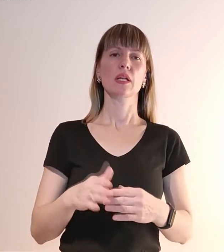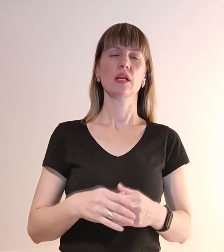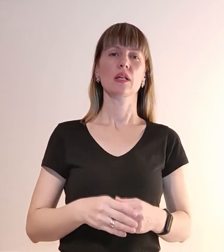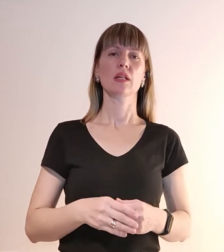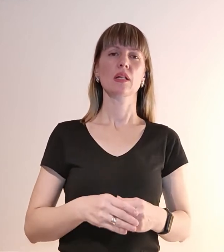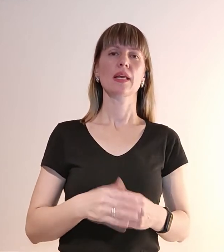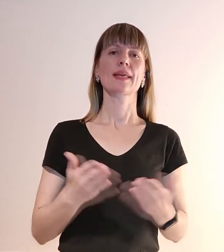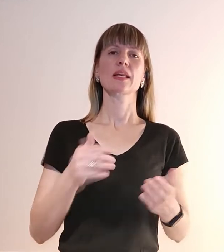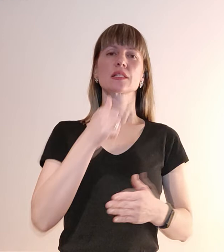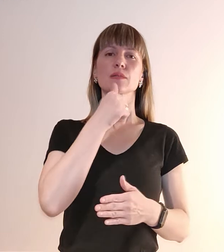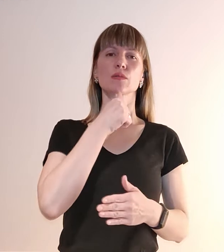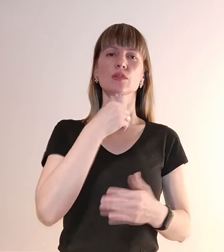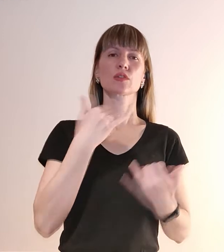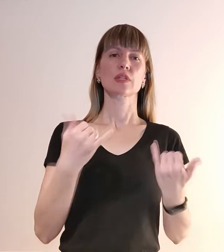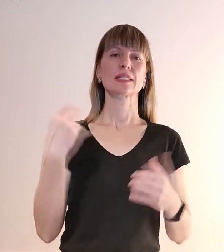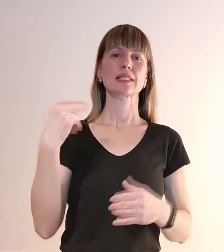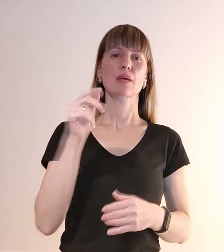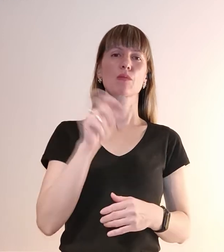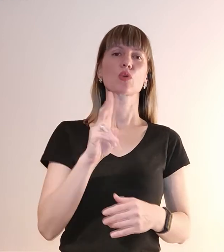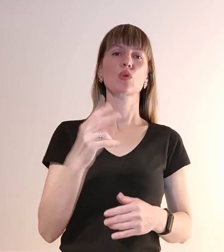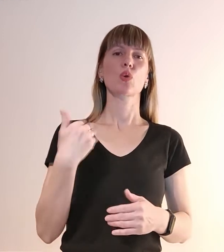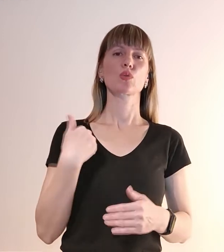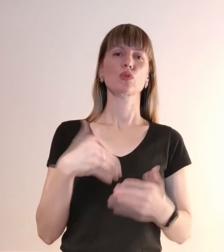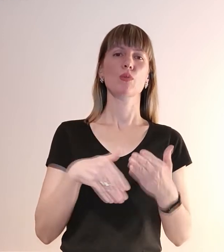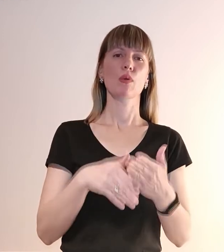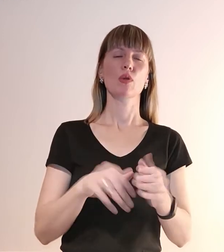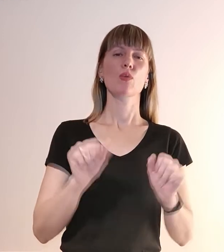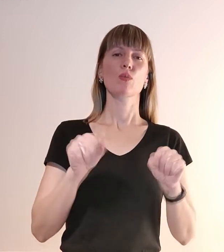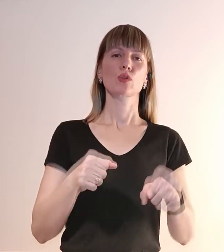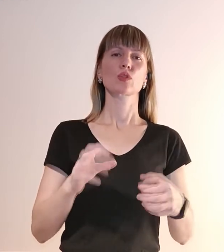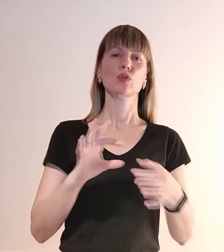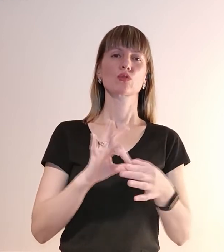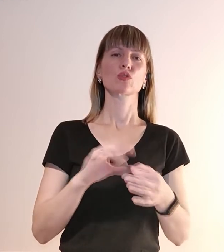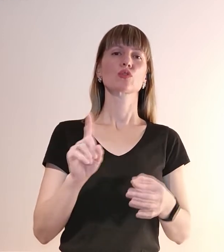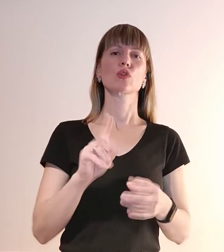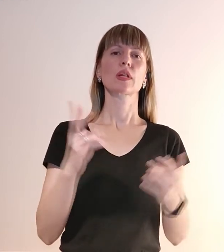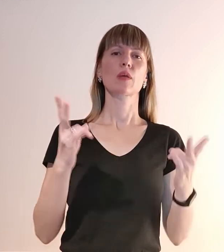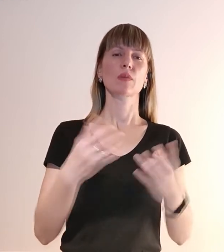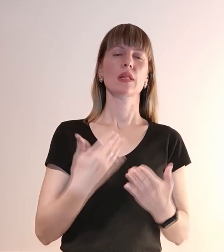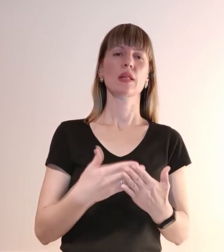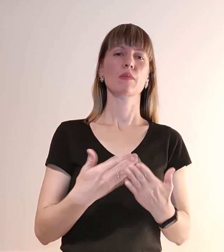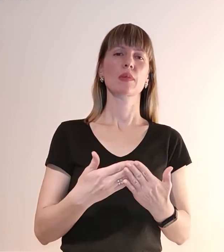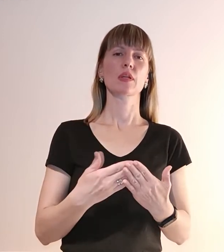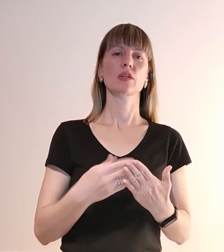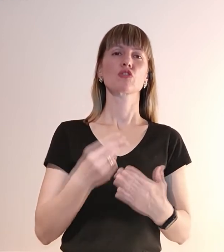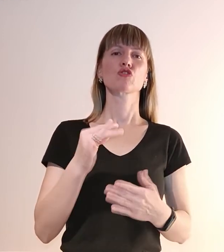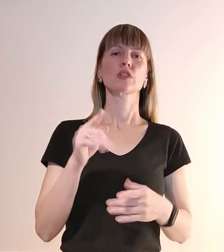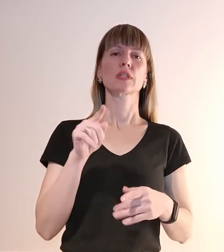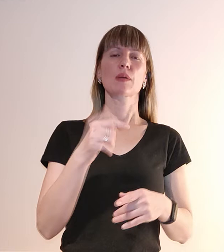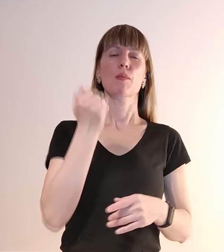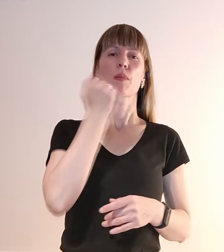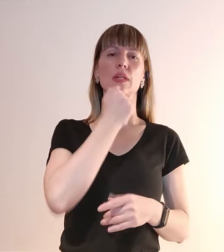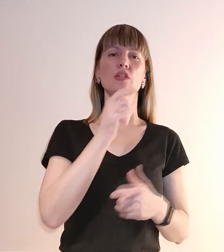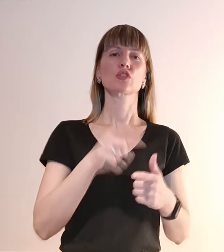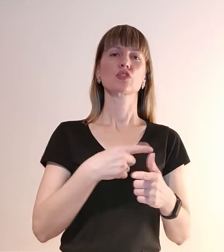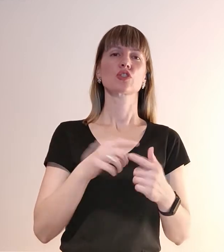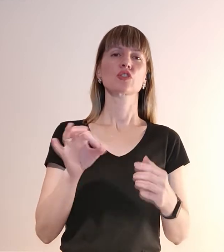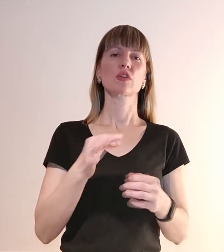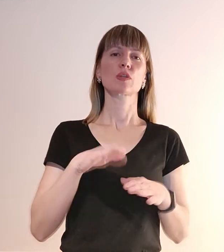Яким чином нині запорісті, хто хоче допомагати, може долучитися? Що необхідно? Наприклад, чи ті ж самі матеріали, чи шванські машинки, чи,